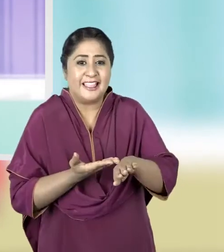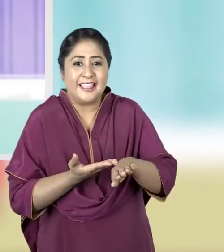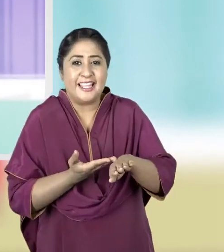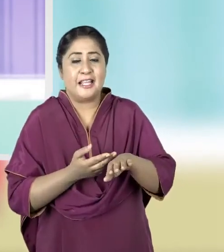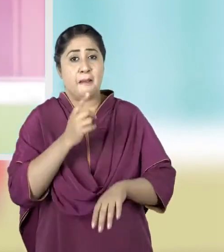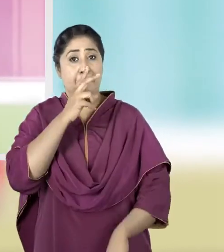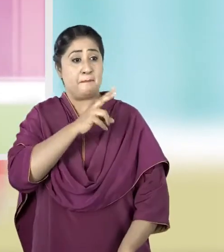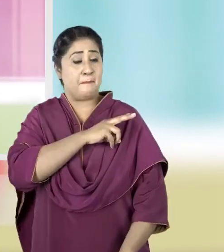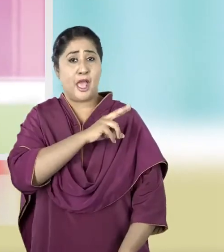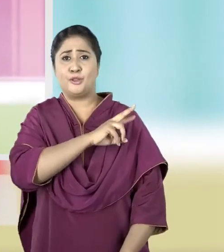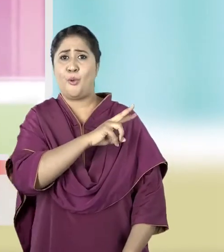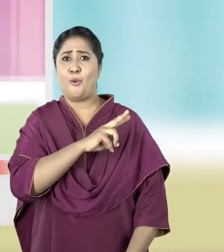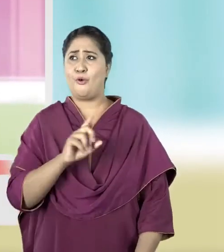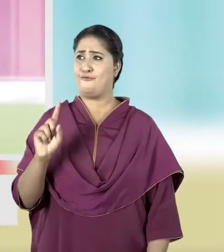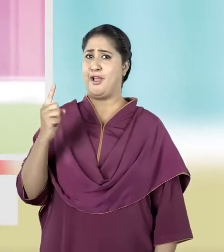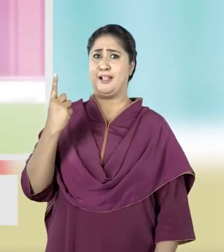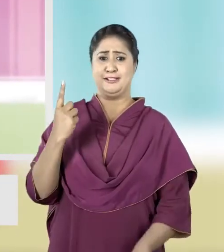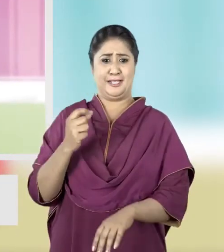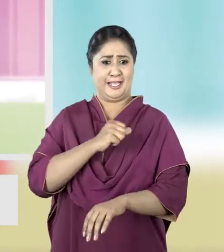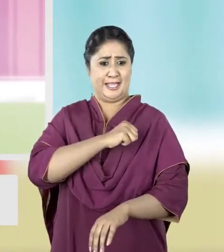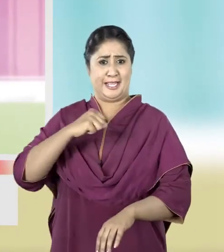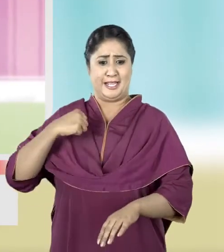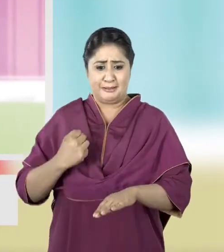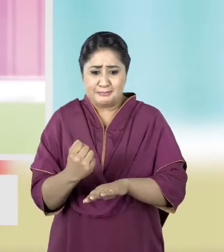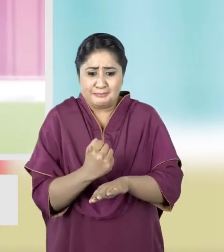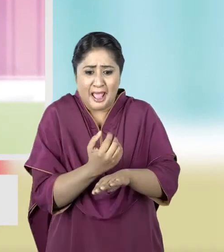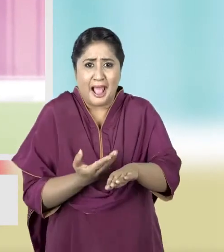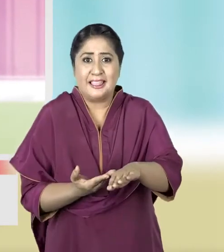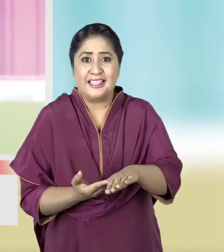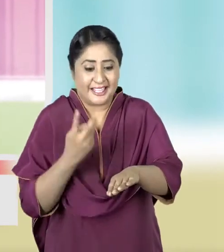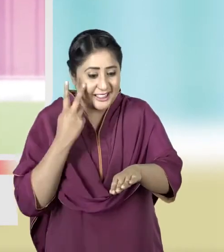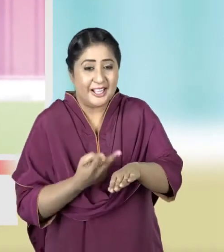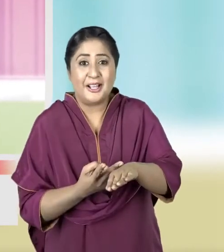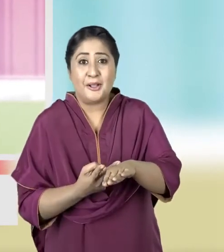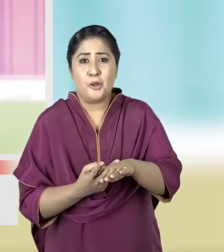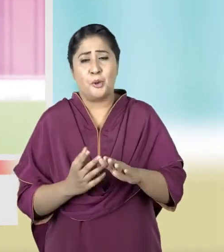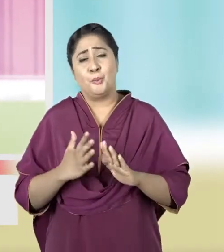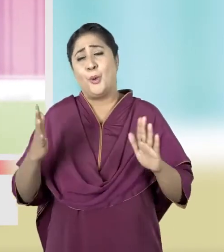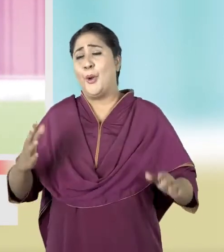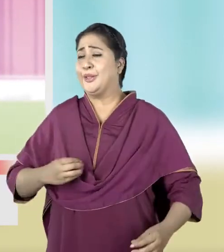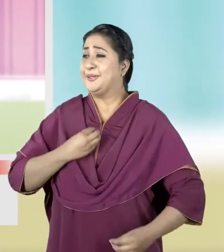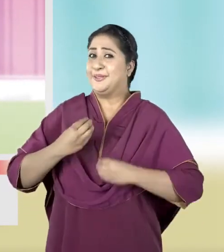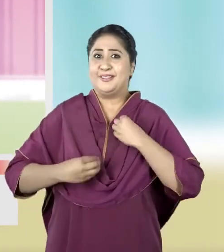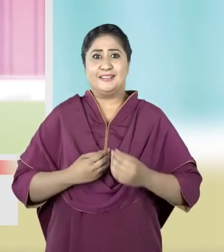ये अलीना और आनिया की पहली ईद है वो मेहंदी लगवा रही है और बहुत खुश है